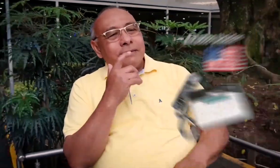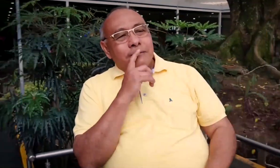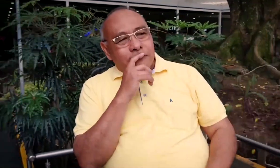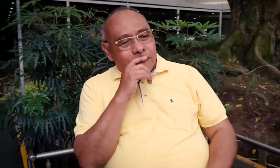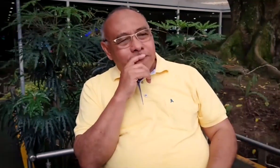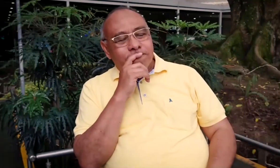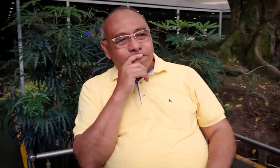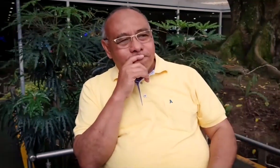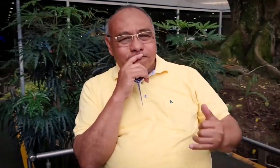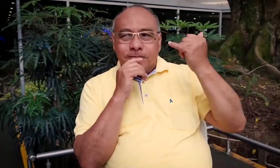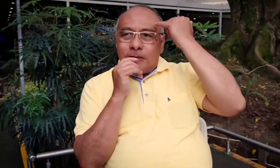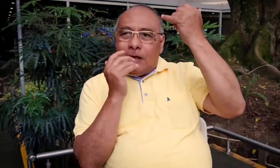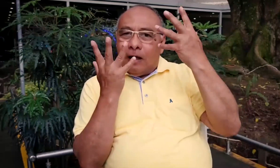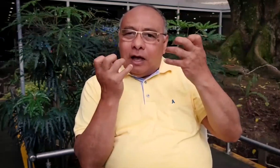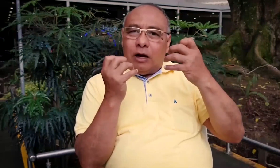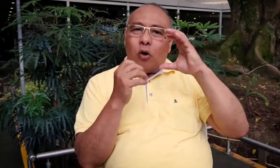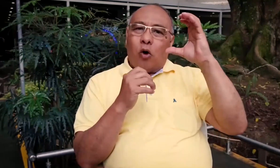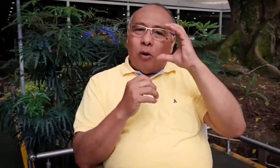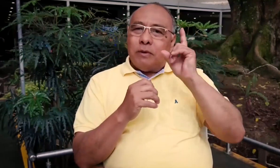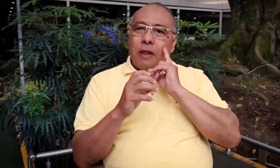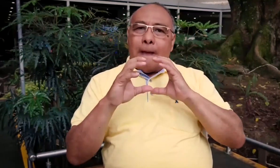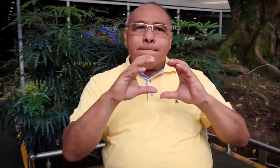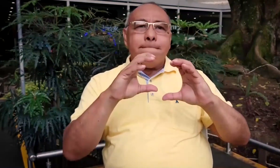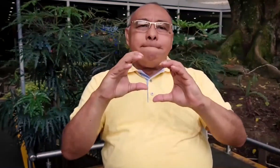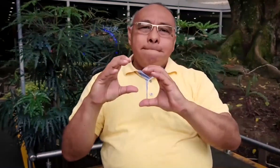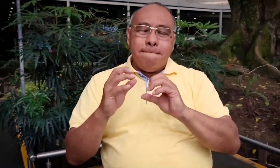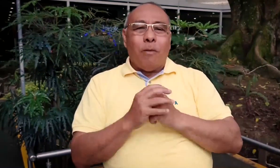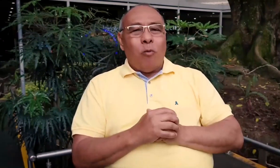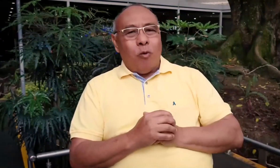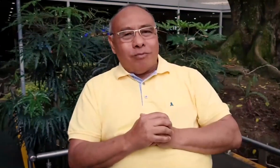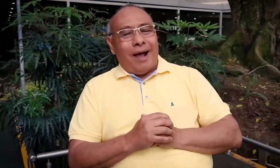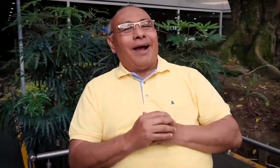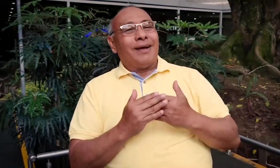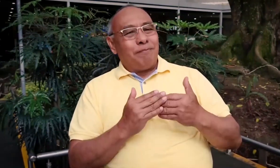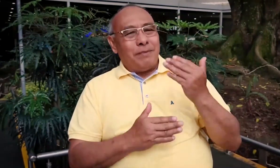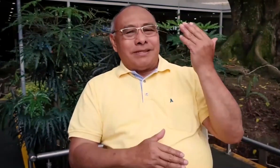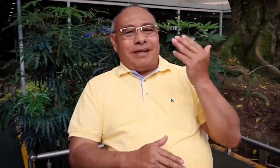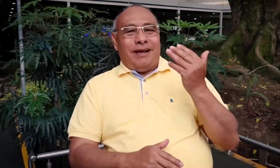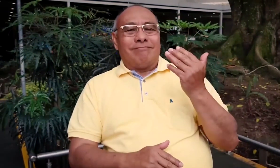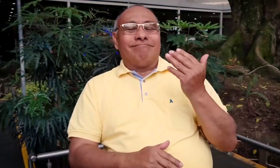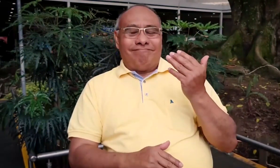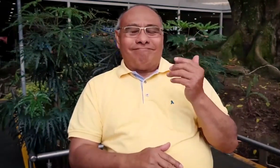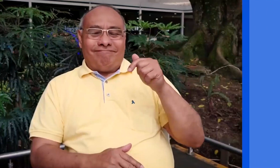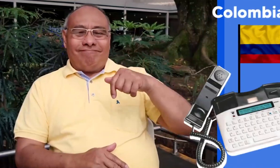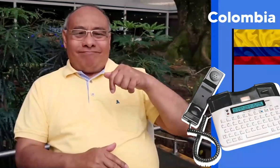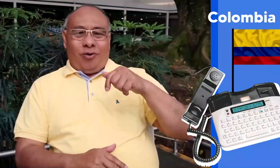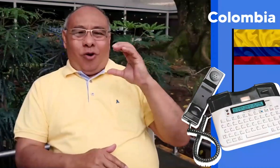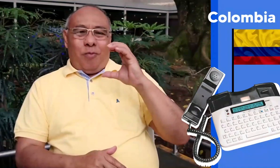Y pensamos que se podía llevar esta idea a Colombia para permitir la comunicación. Entonces fue así